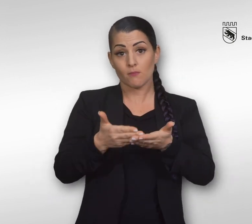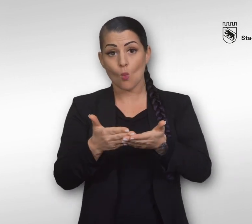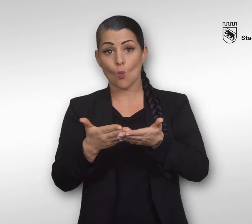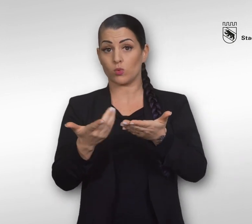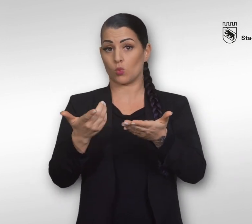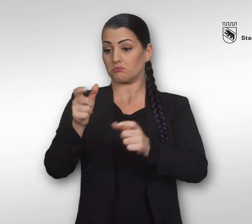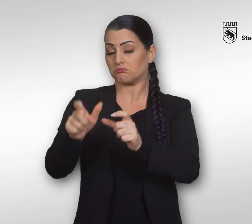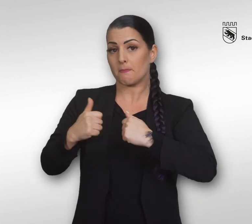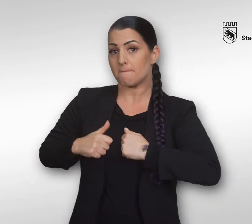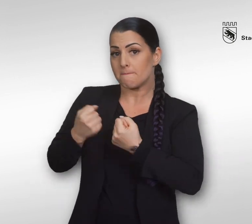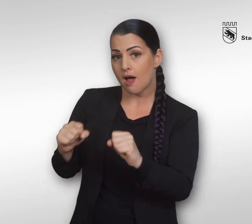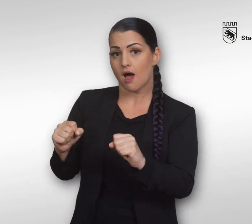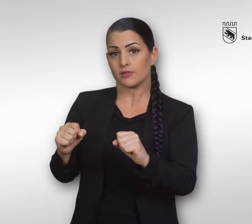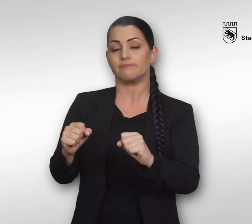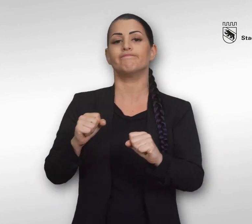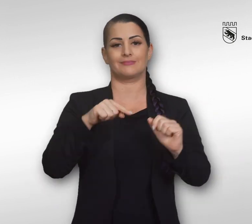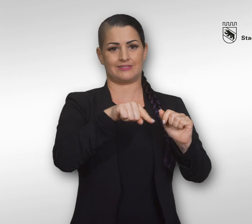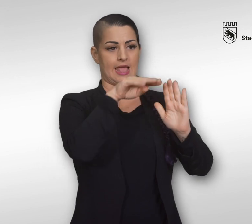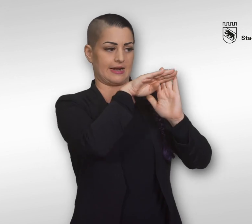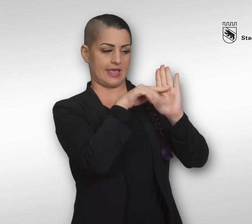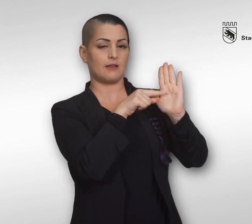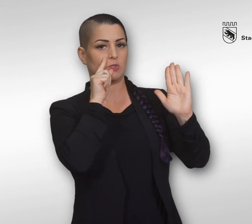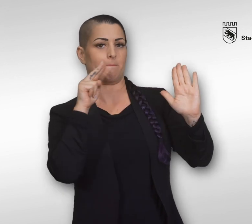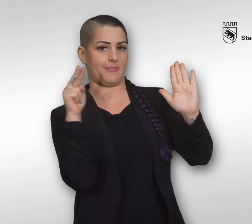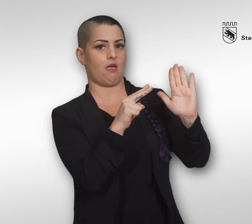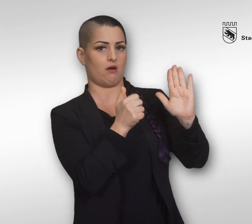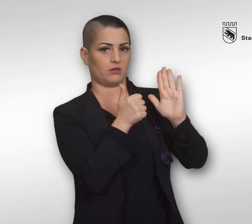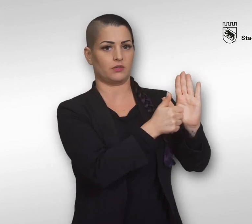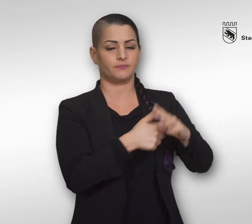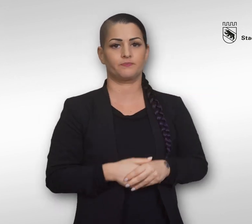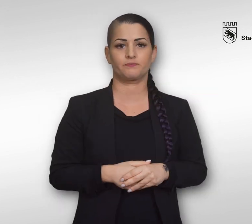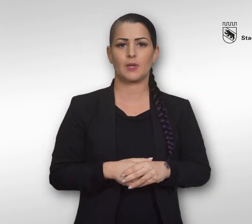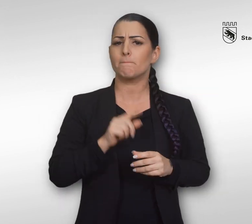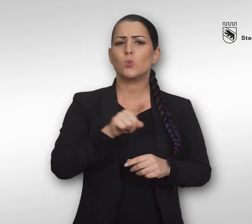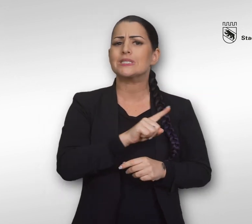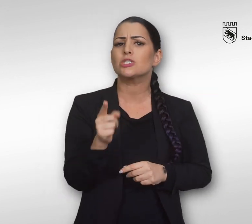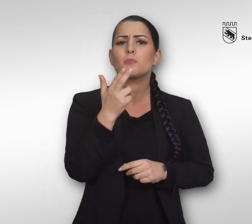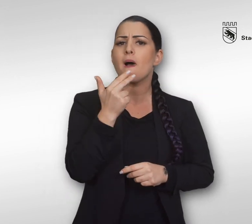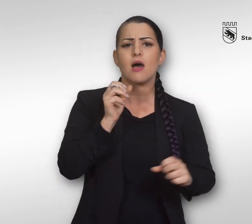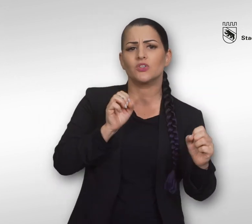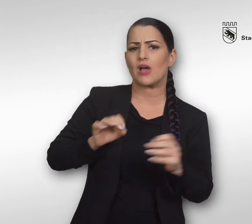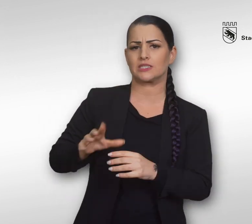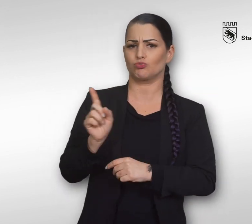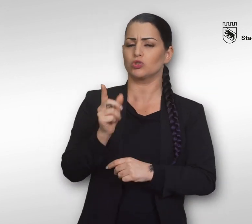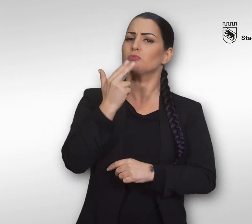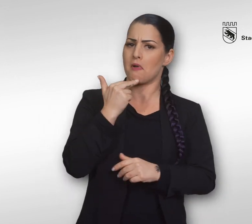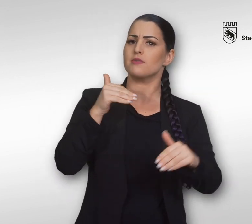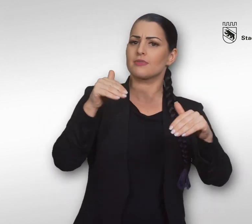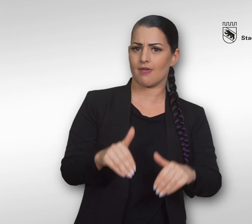Ohne auf den Spaßfaktor verzichten zu müssen, können viele Unfälle oder beinahe Unfälle verhindert werden, wenn Schwimmerinnen, Bötler